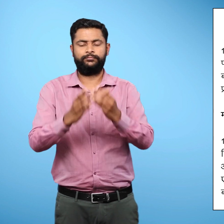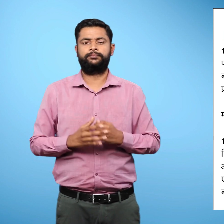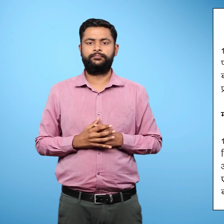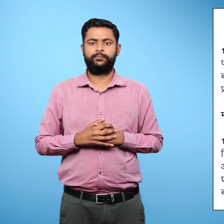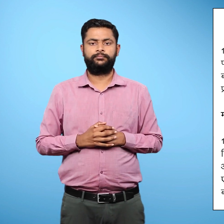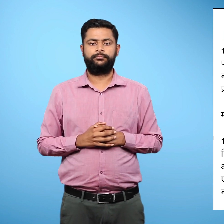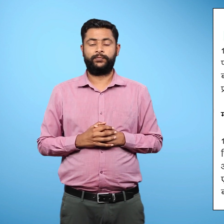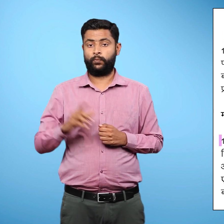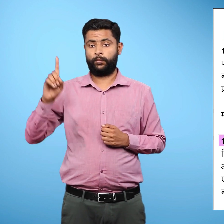पहला